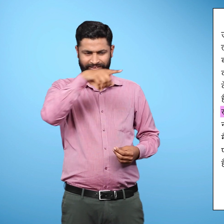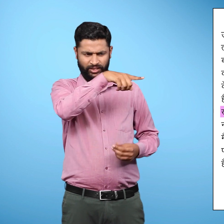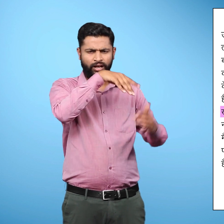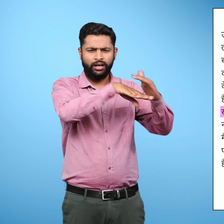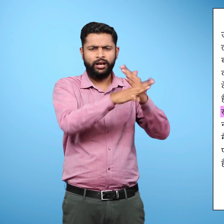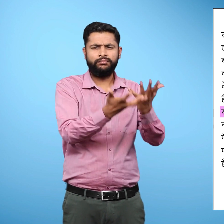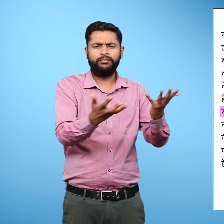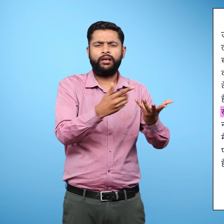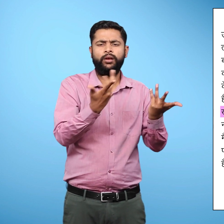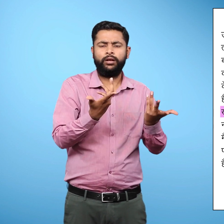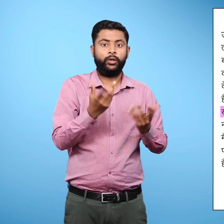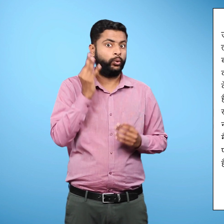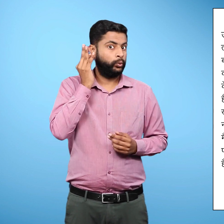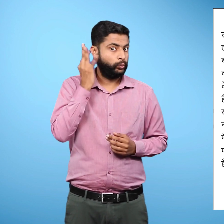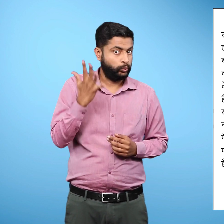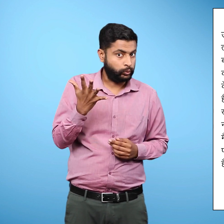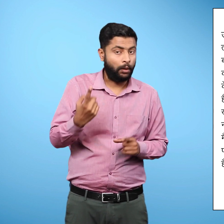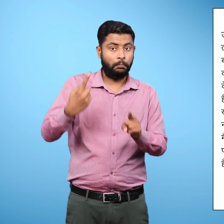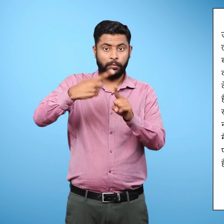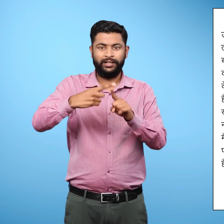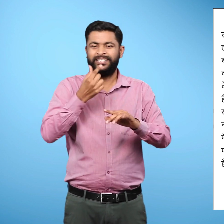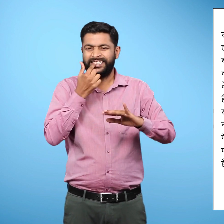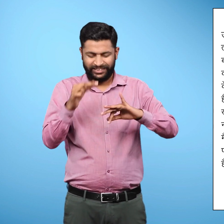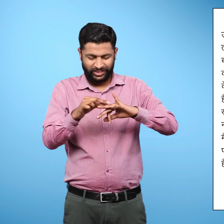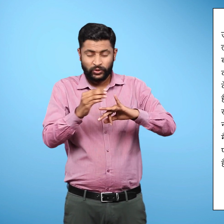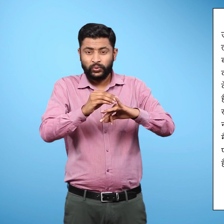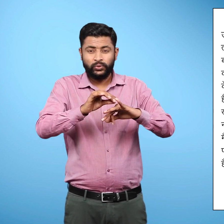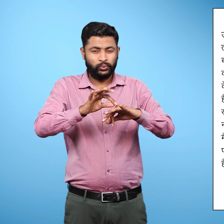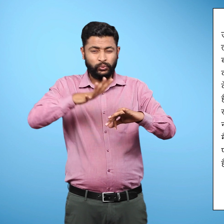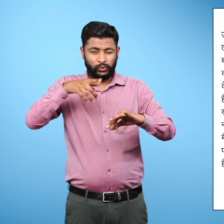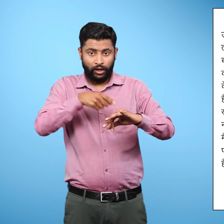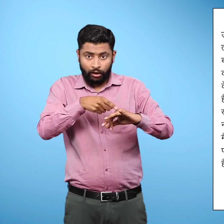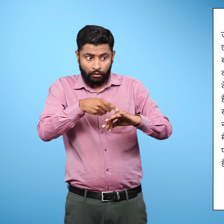है।